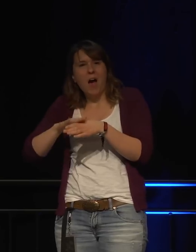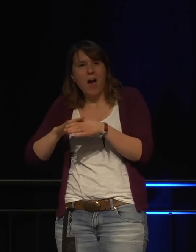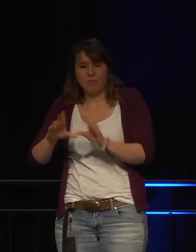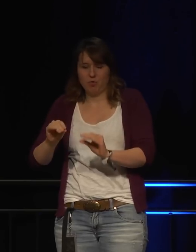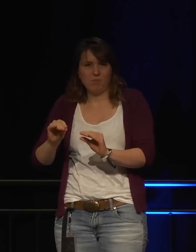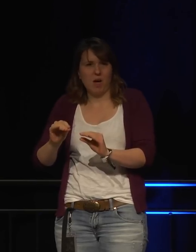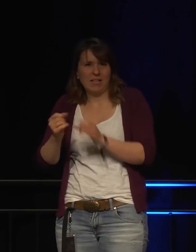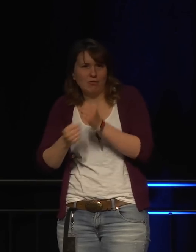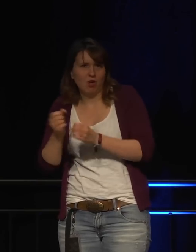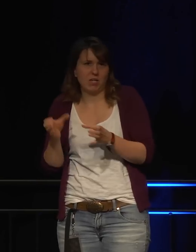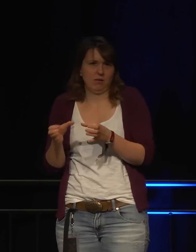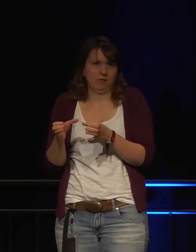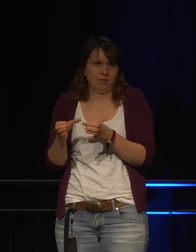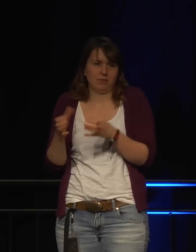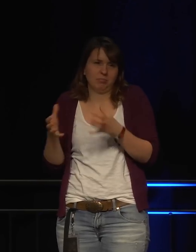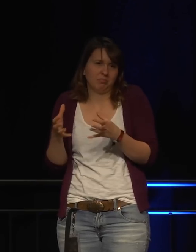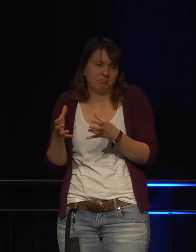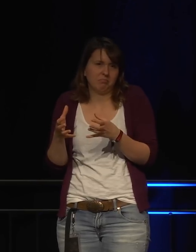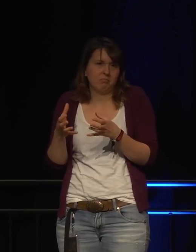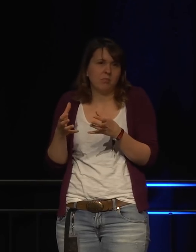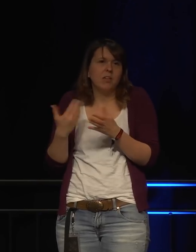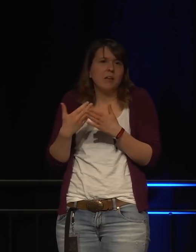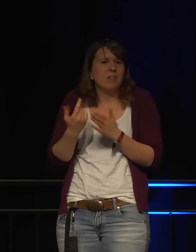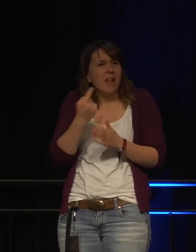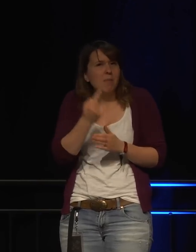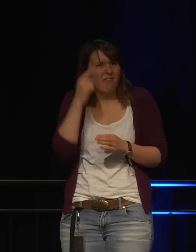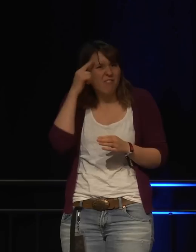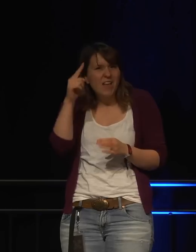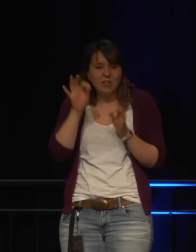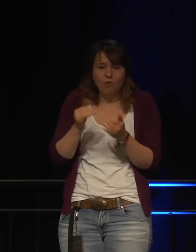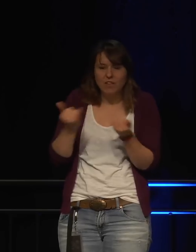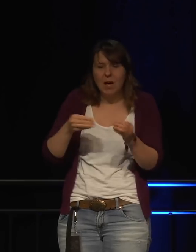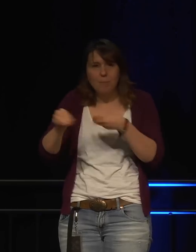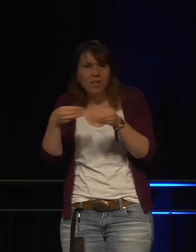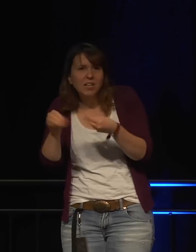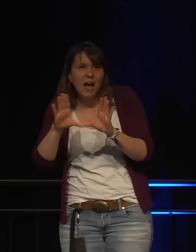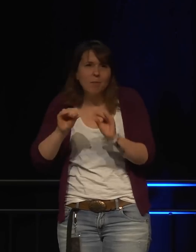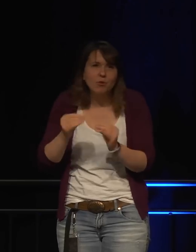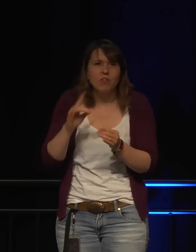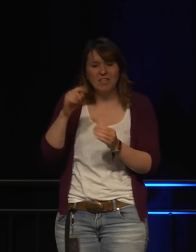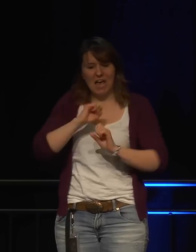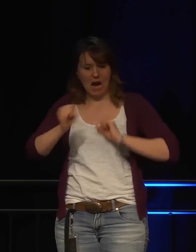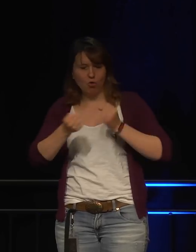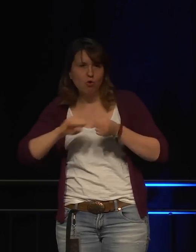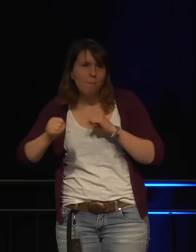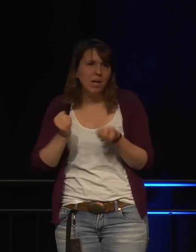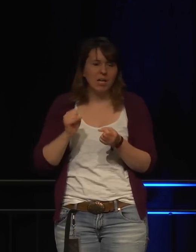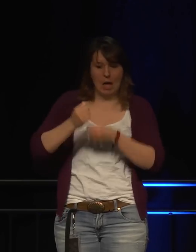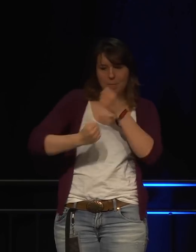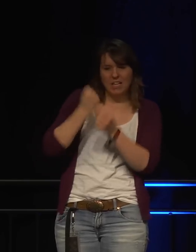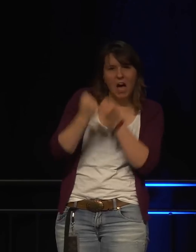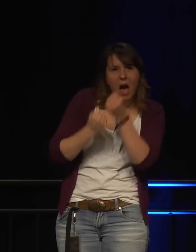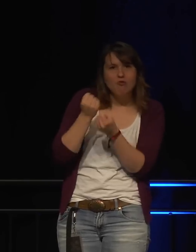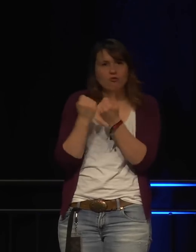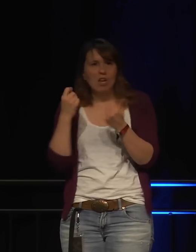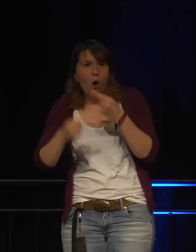Bevor sie das gemacht haben, haben sie manuell bearbeitete Geräte hergestellt. Sie hatten sehr